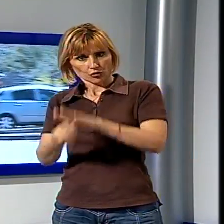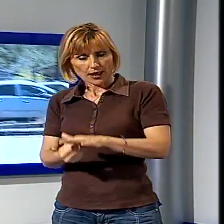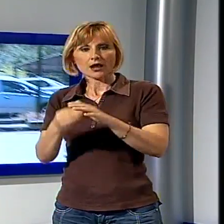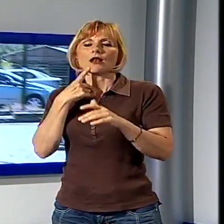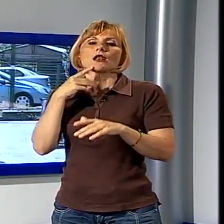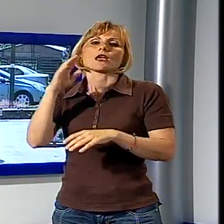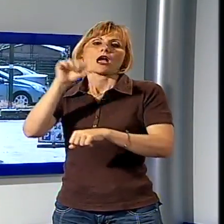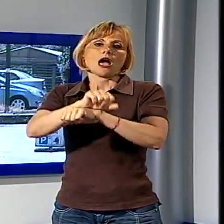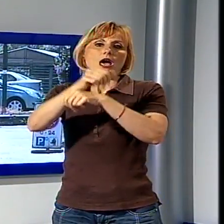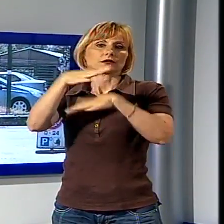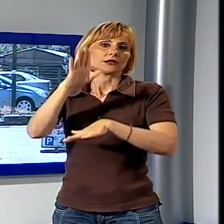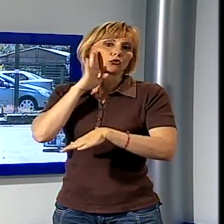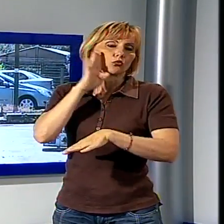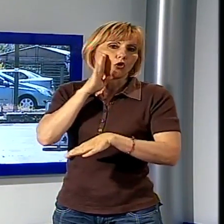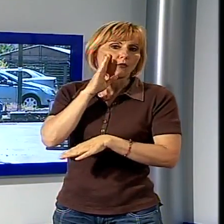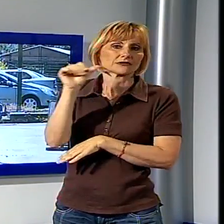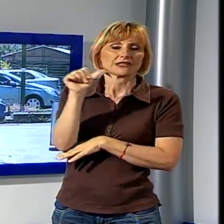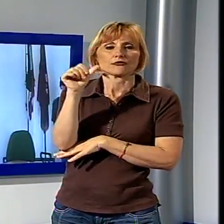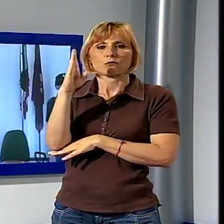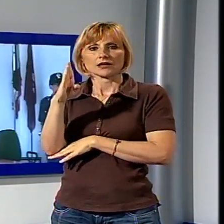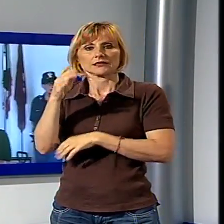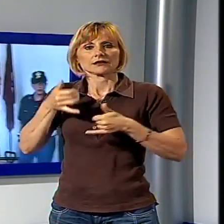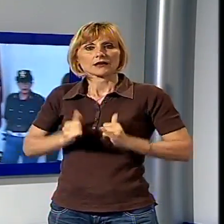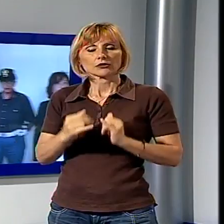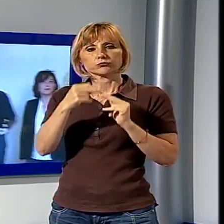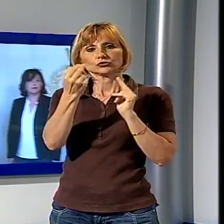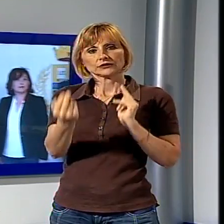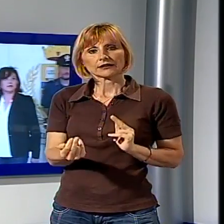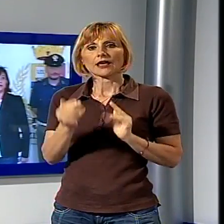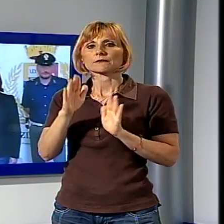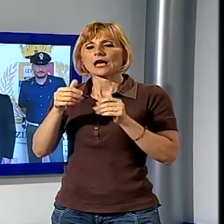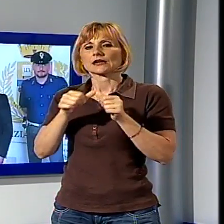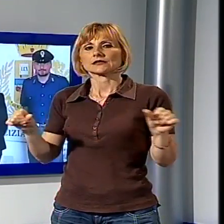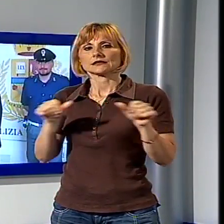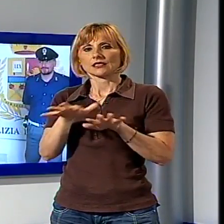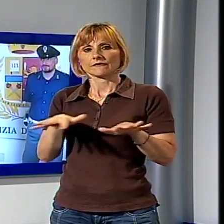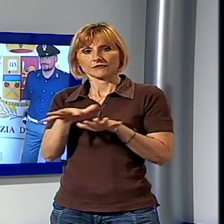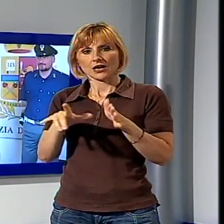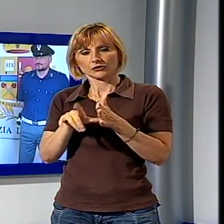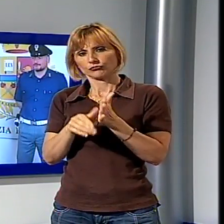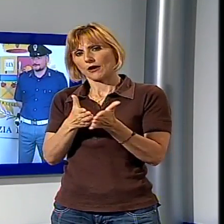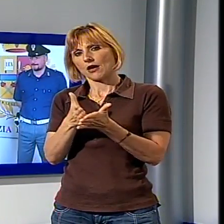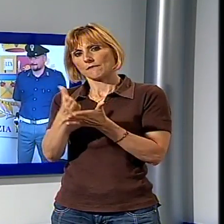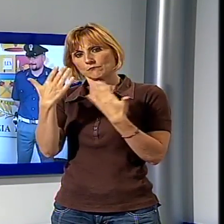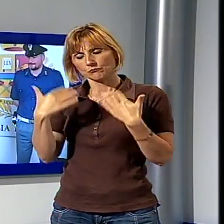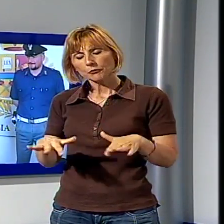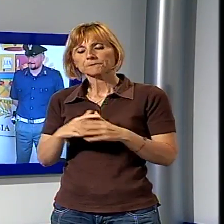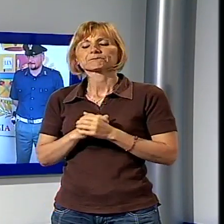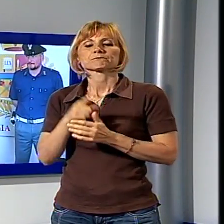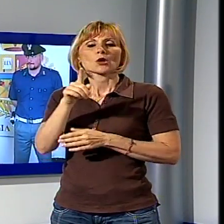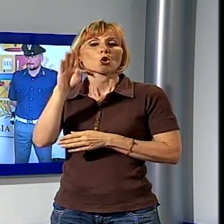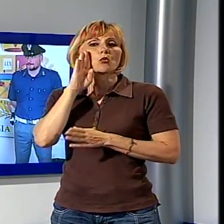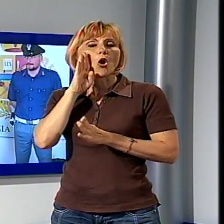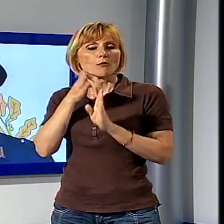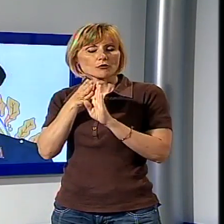Vaghetti 55 anni nata a Ponte d'Era ma residente a Viareggio da diverso tempo all'interno di un armadio